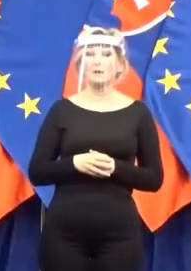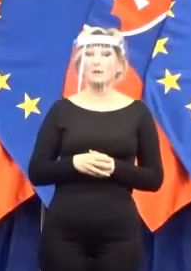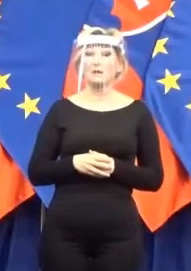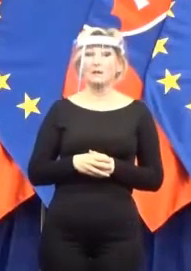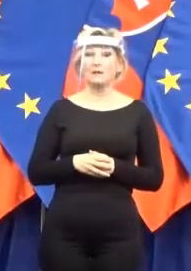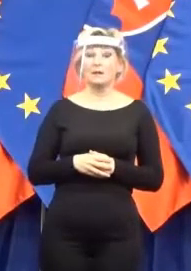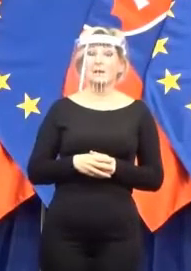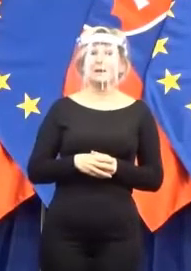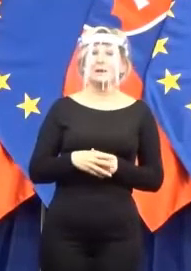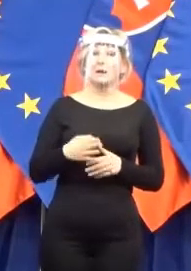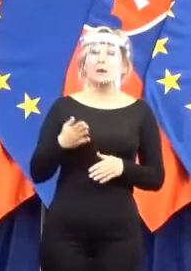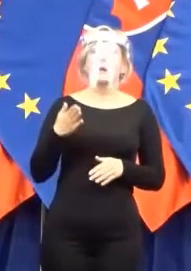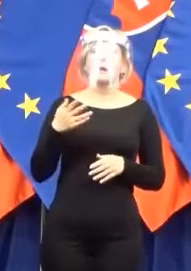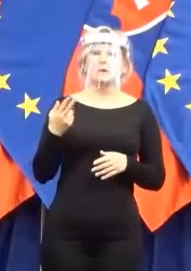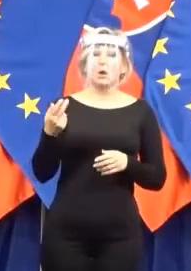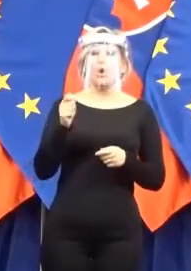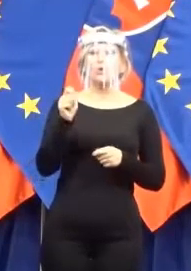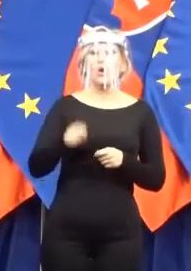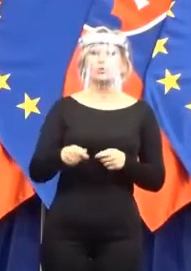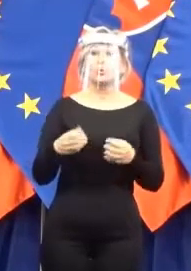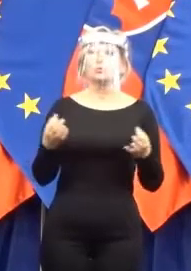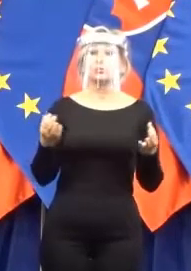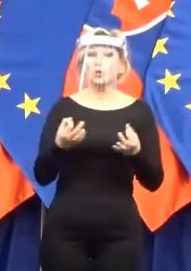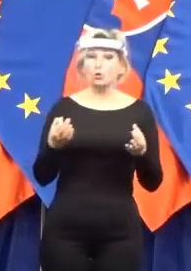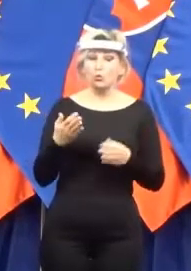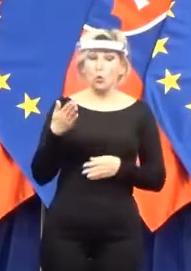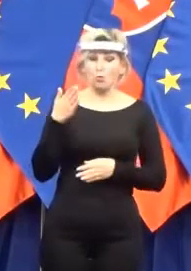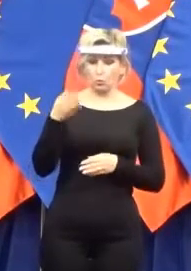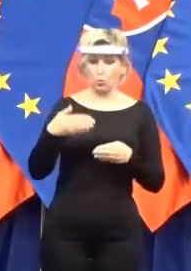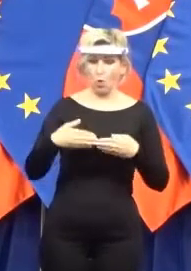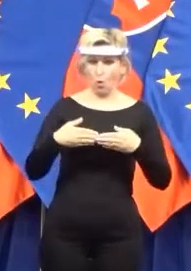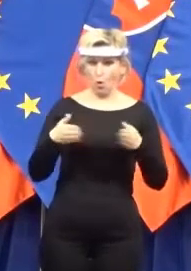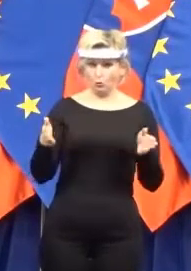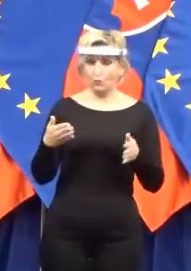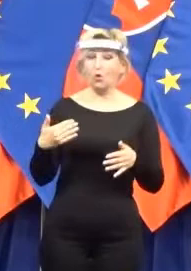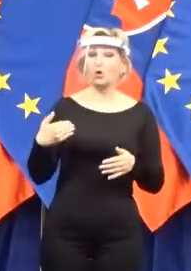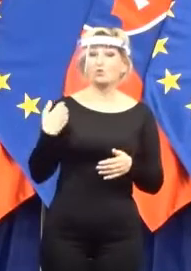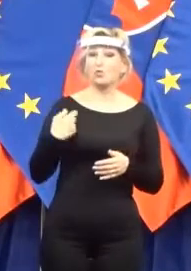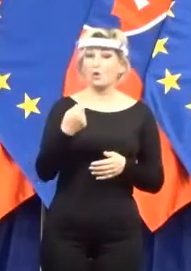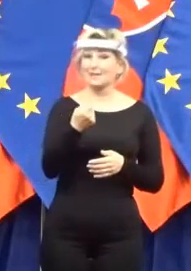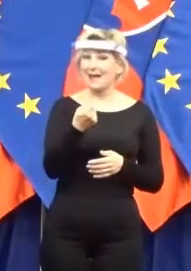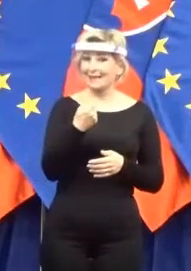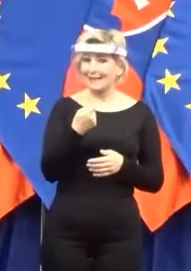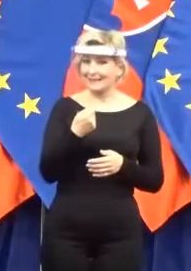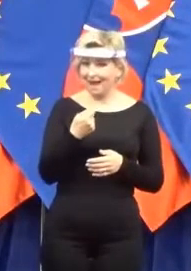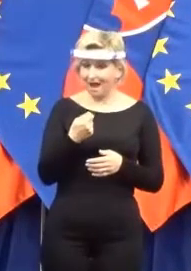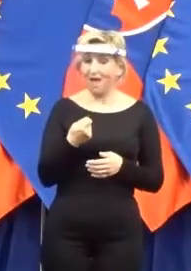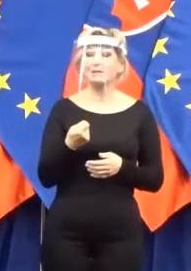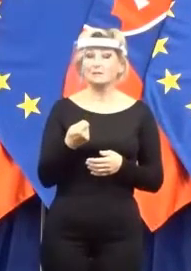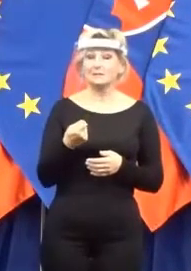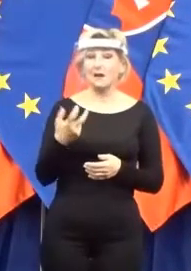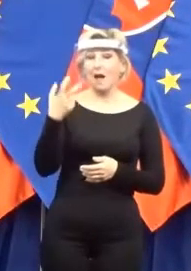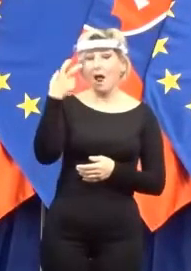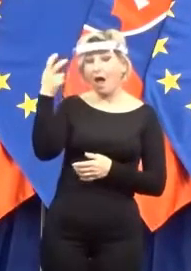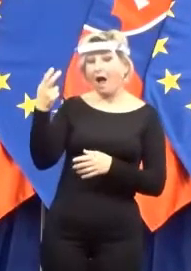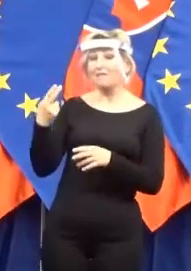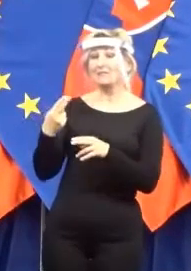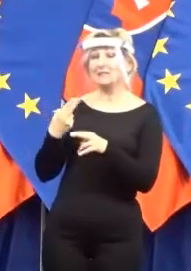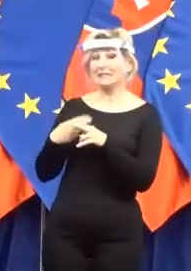školske jedálne. Školske jedálne na základe rozhodnutia hlavného hygienika,